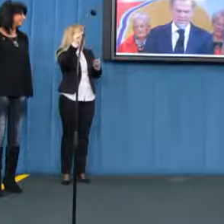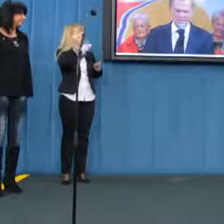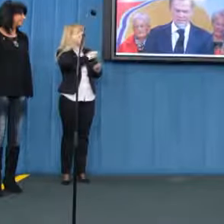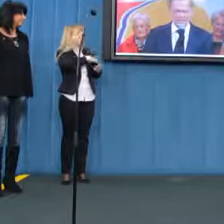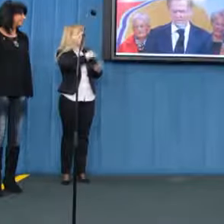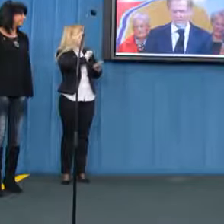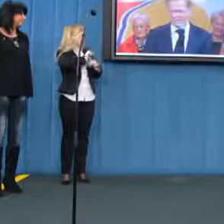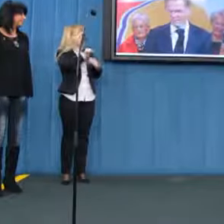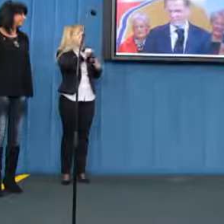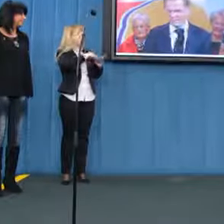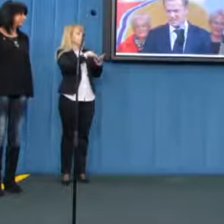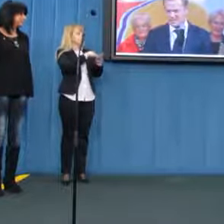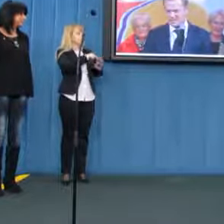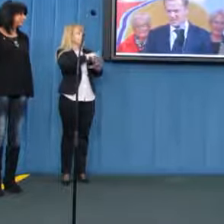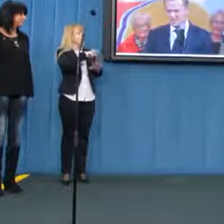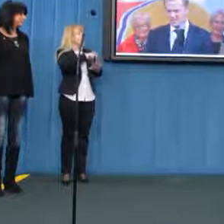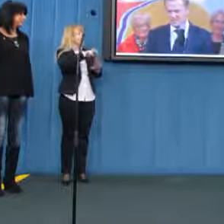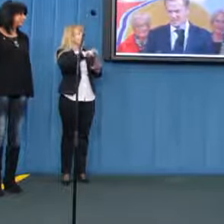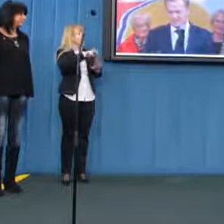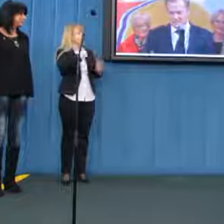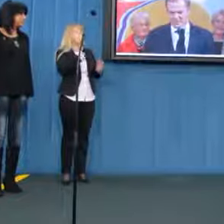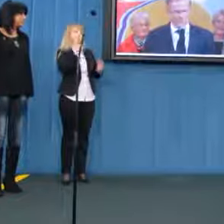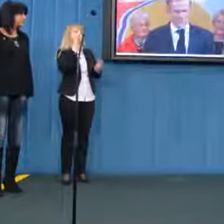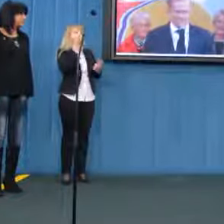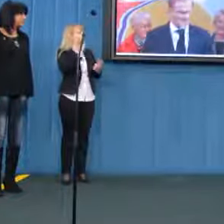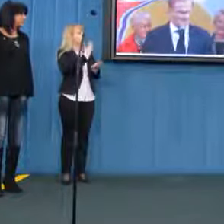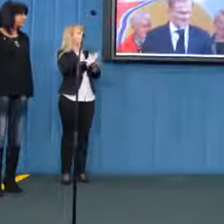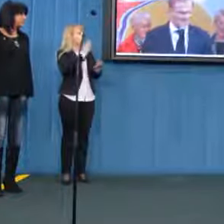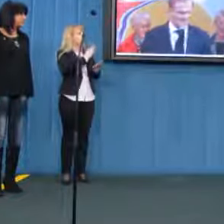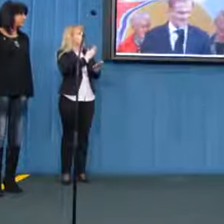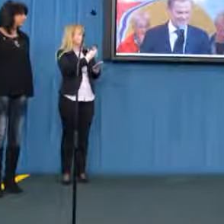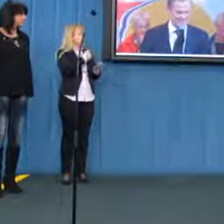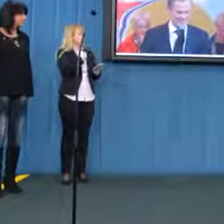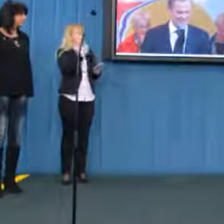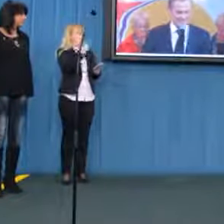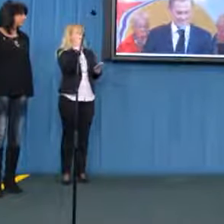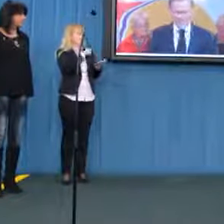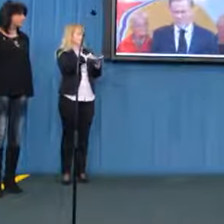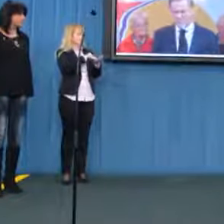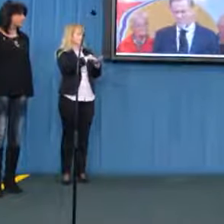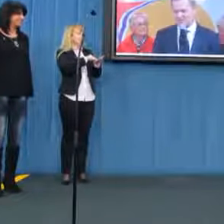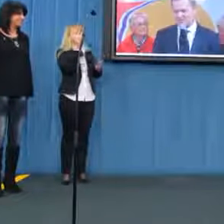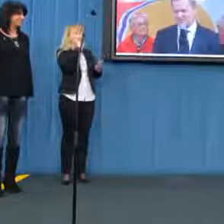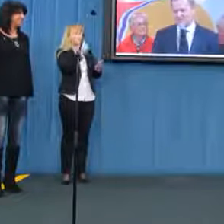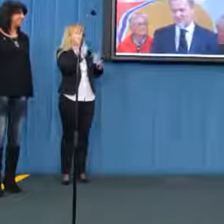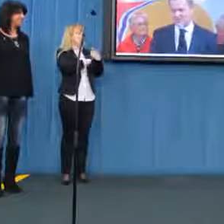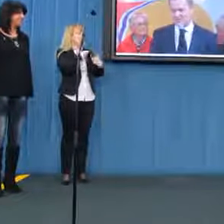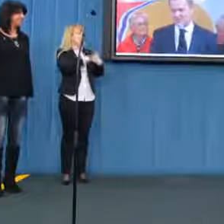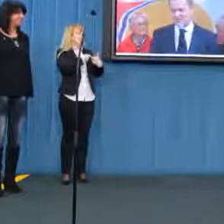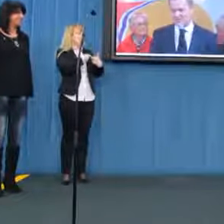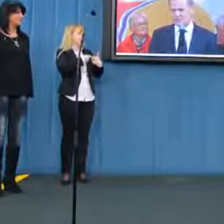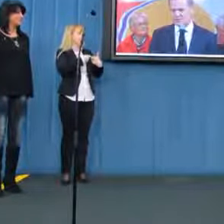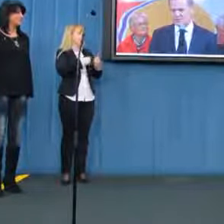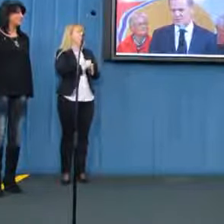i taki projekt przygotujemy. Nie ma z tym żadnego problemu.